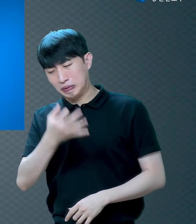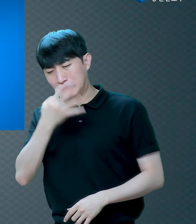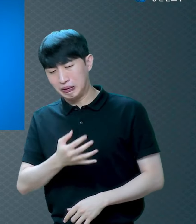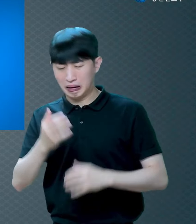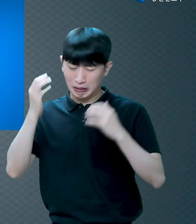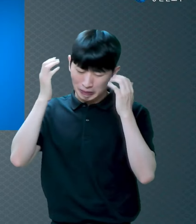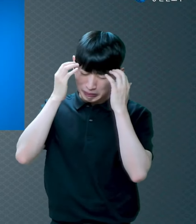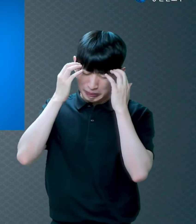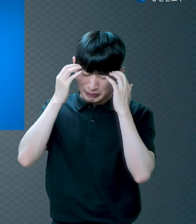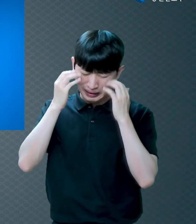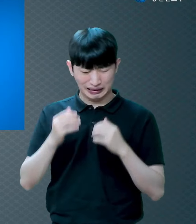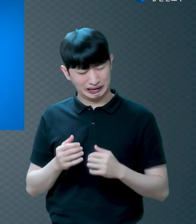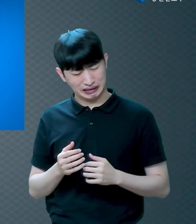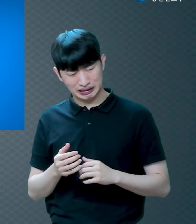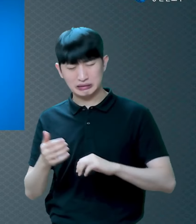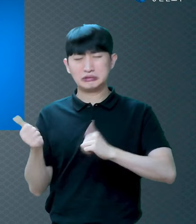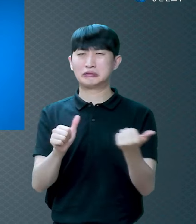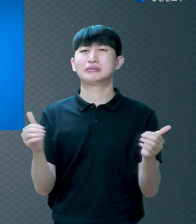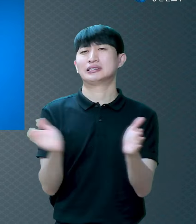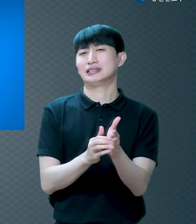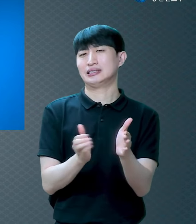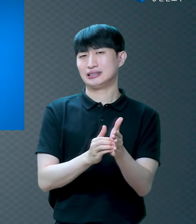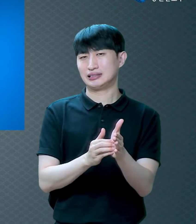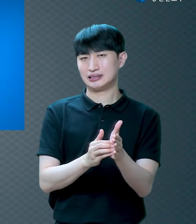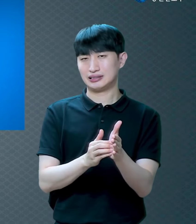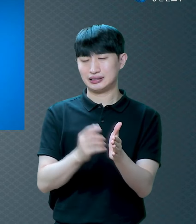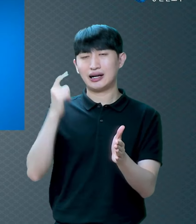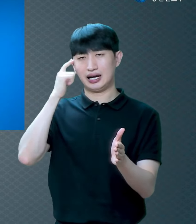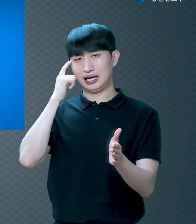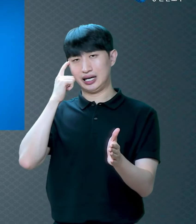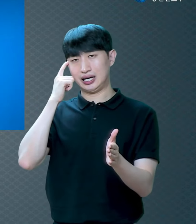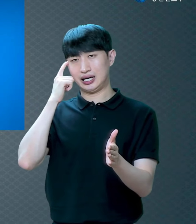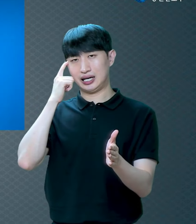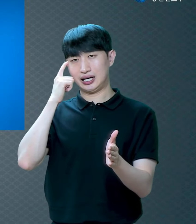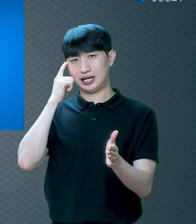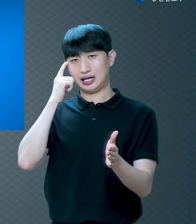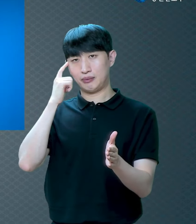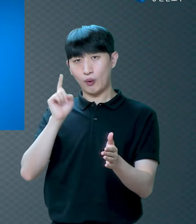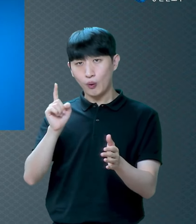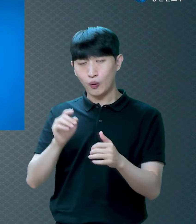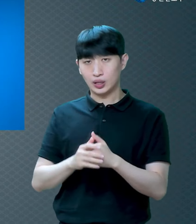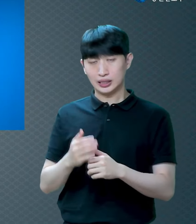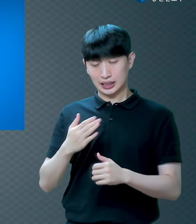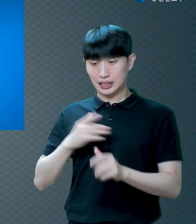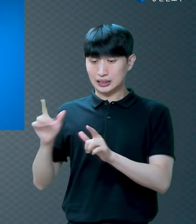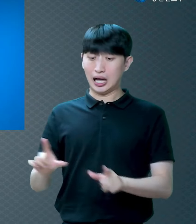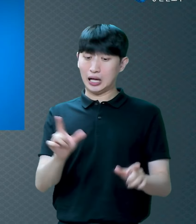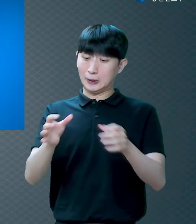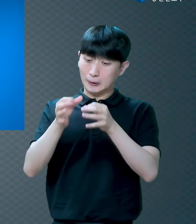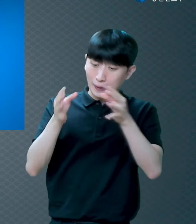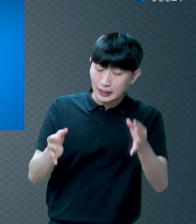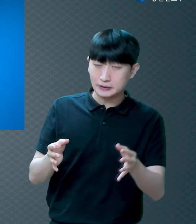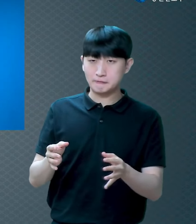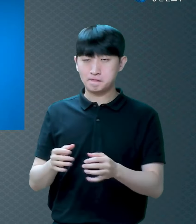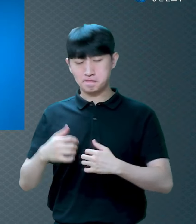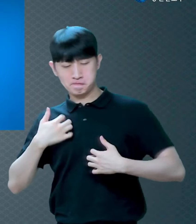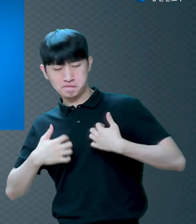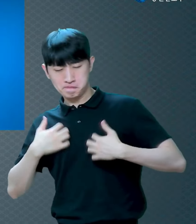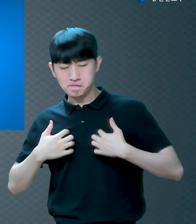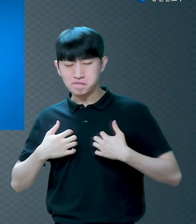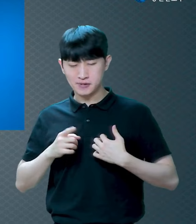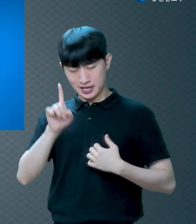되겠다 돈을 모으겠어요 쓰기도 바쁜데 제가